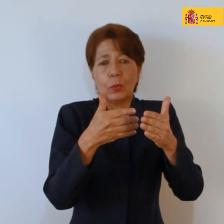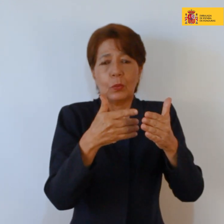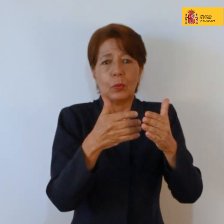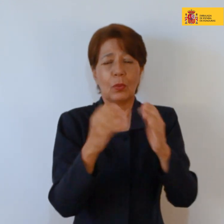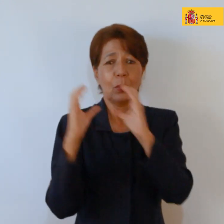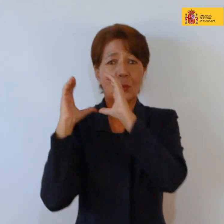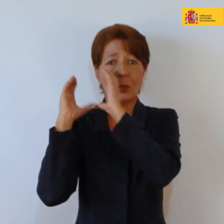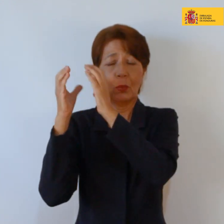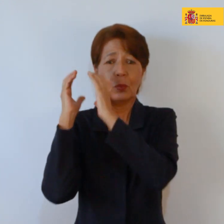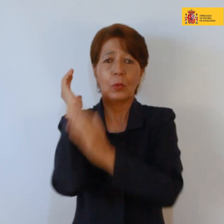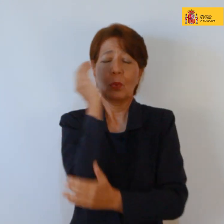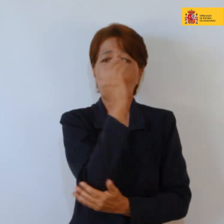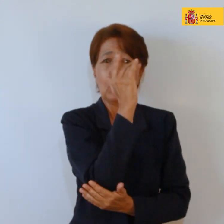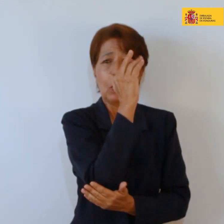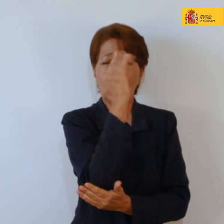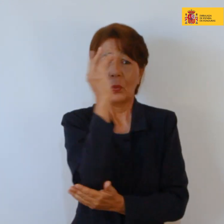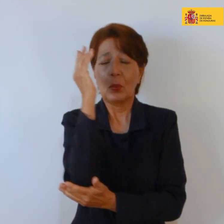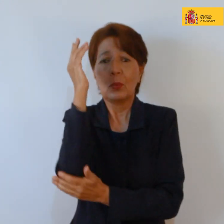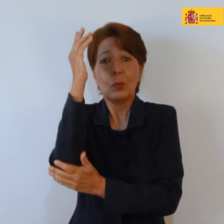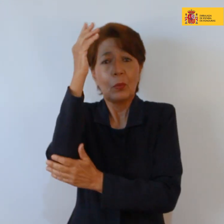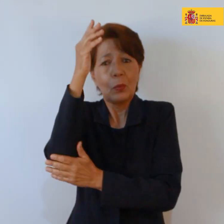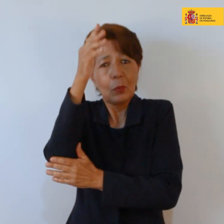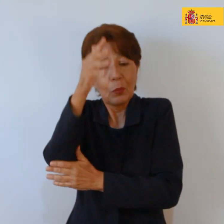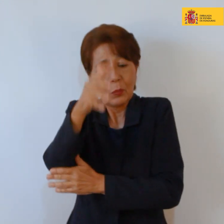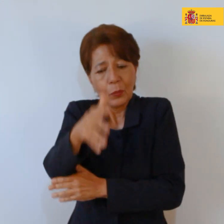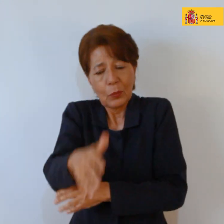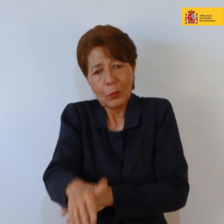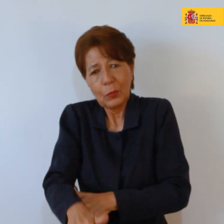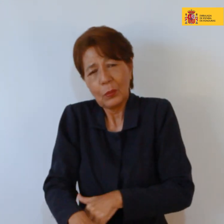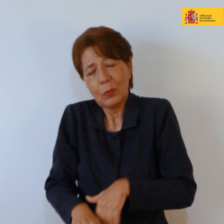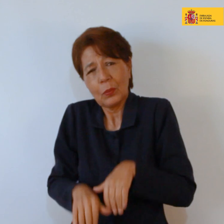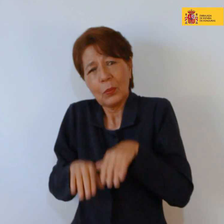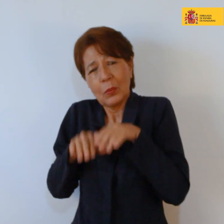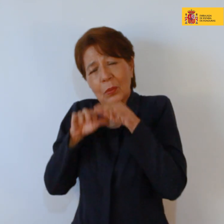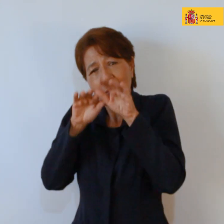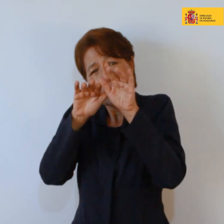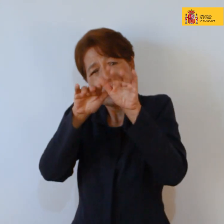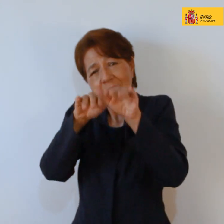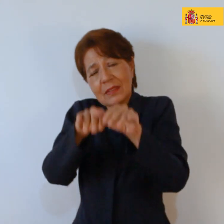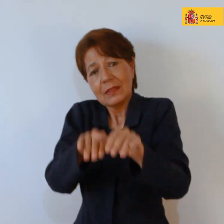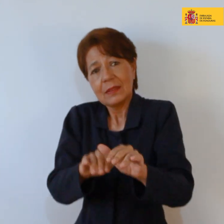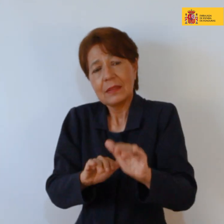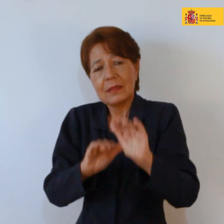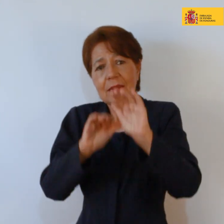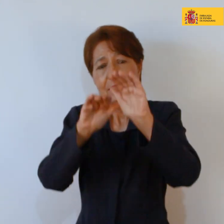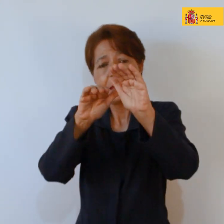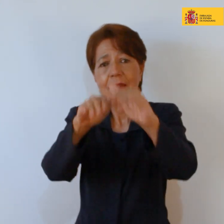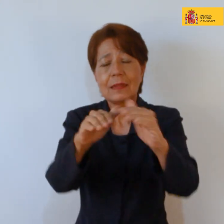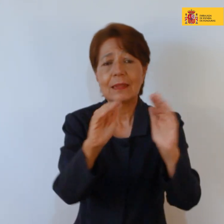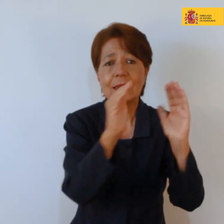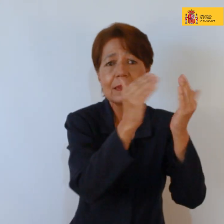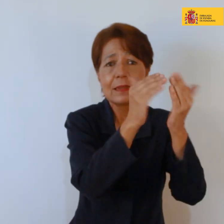palmeras caídas, arrasa mar, arrasa, con las casas y casetas sobre la arena,